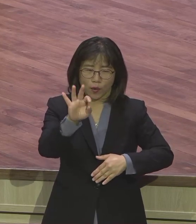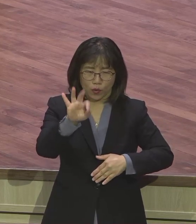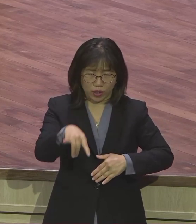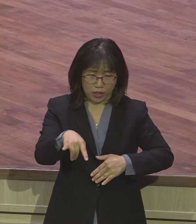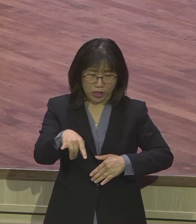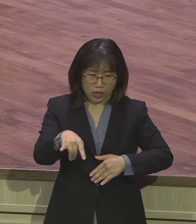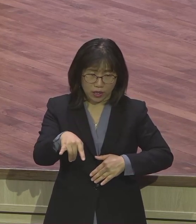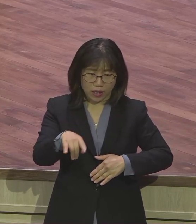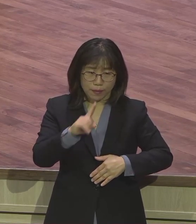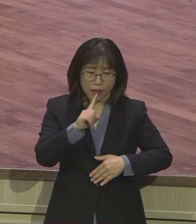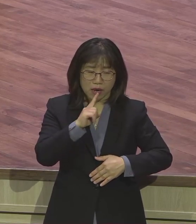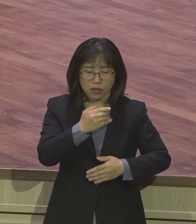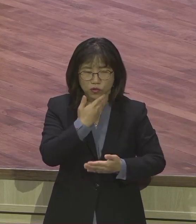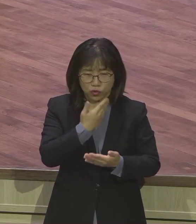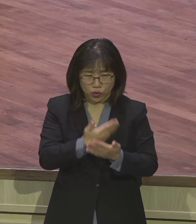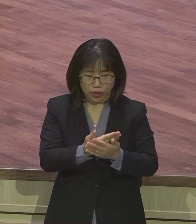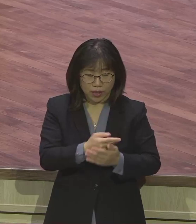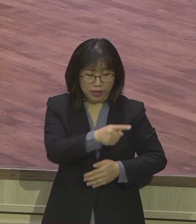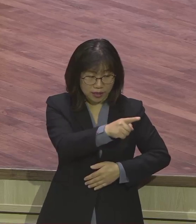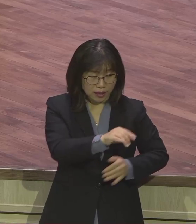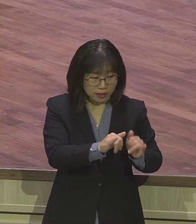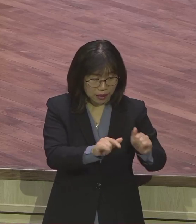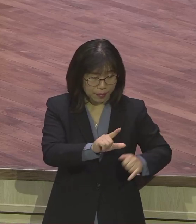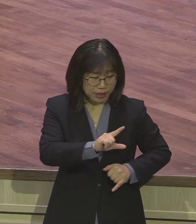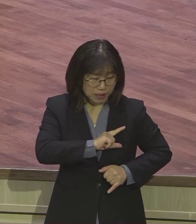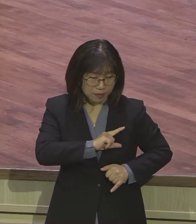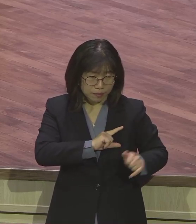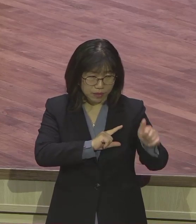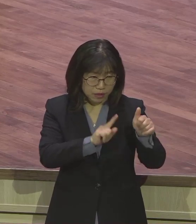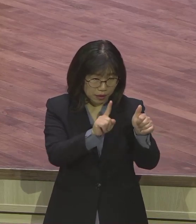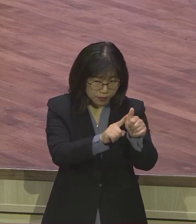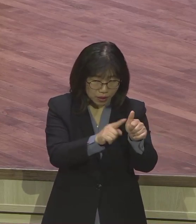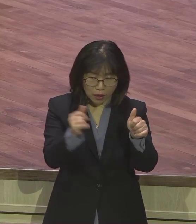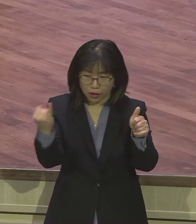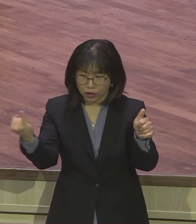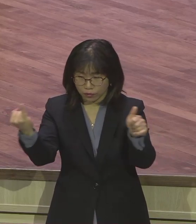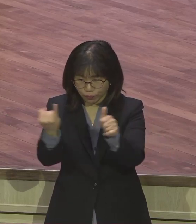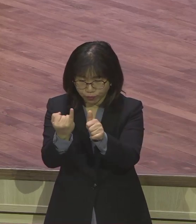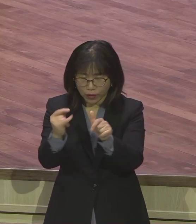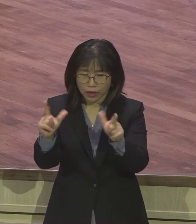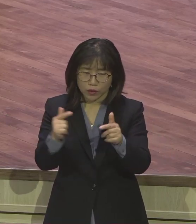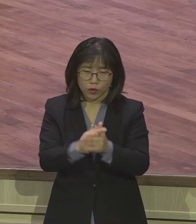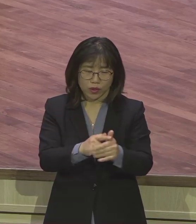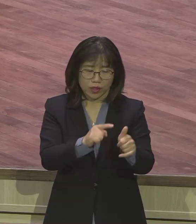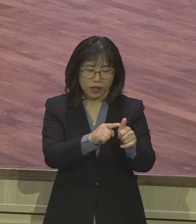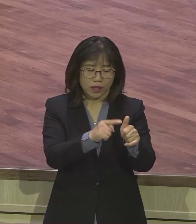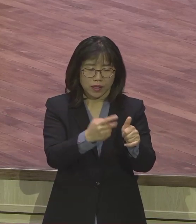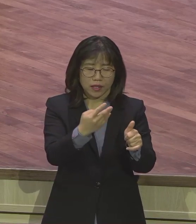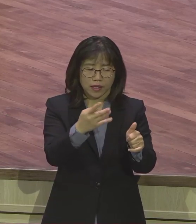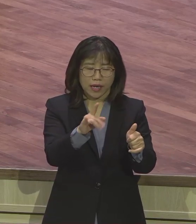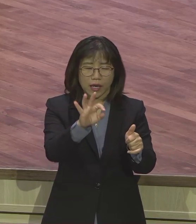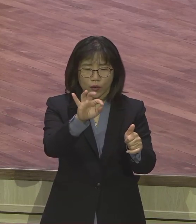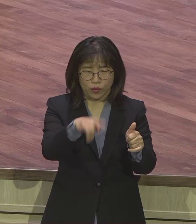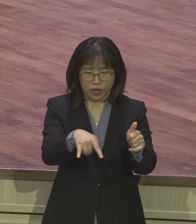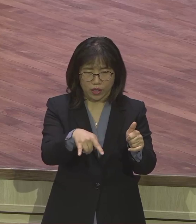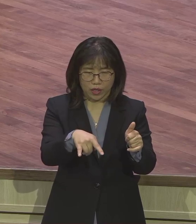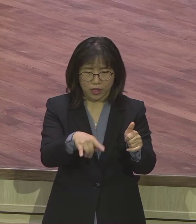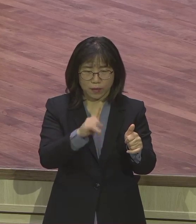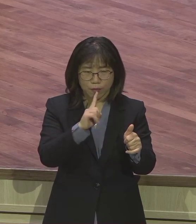레위 남자 레위 여자 이렇게 말했어요. 출애국이 누웠었어요? 모세가 썼어요 모세가. 모세